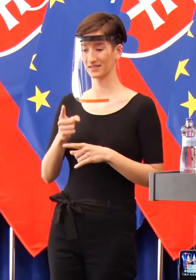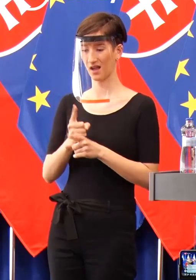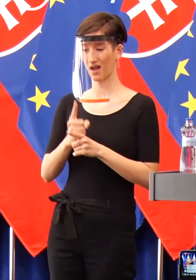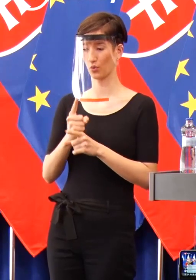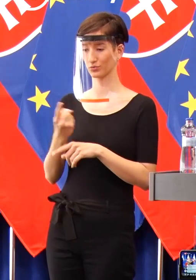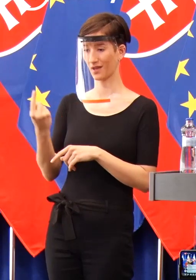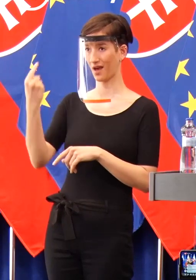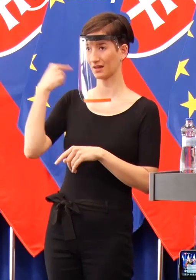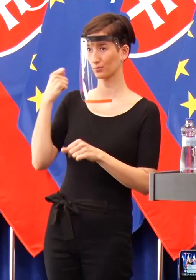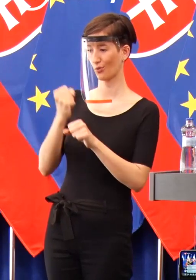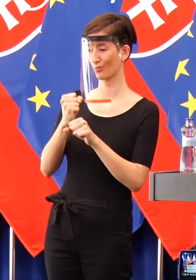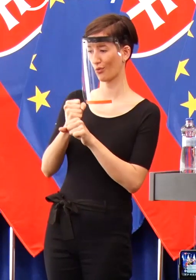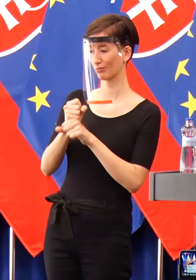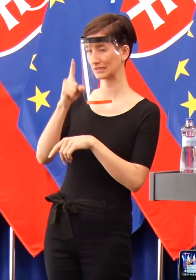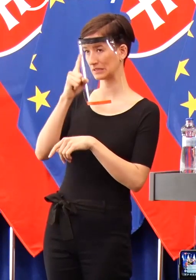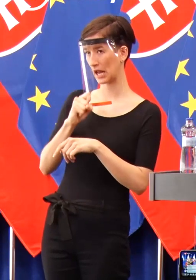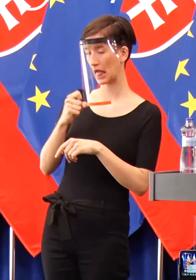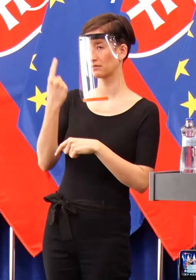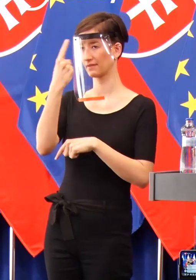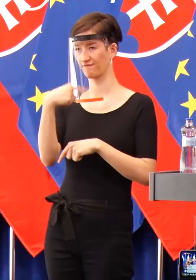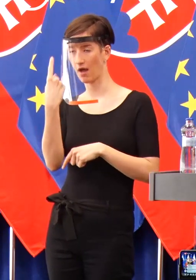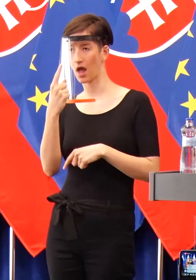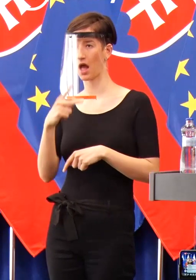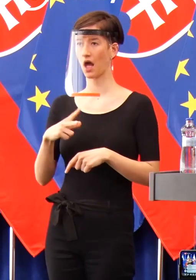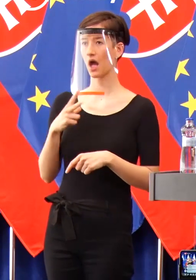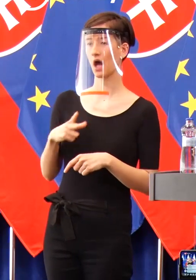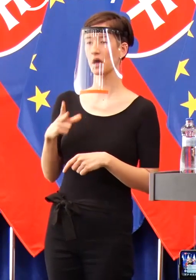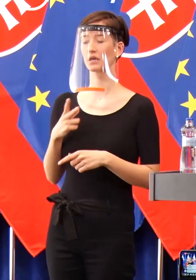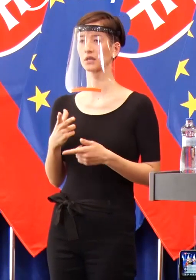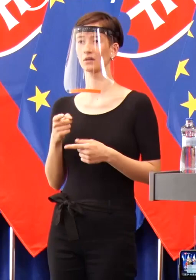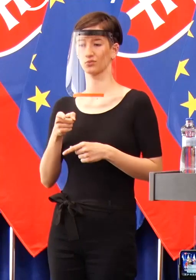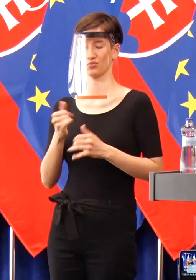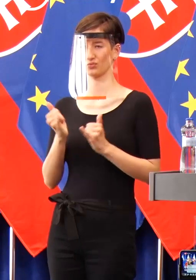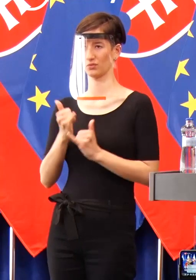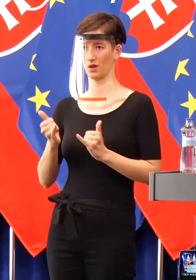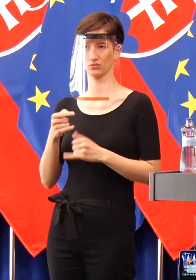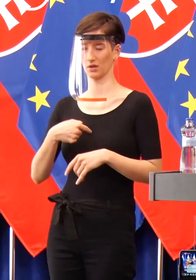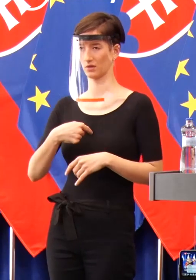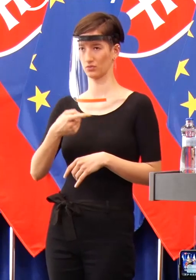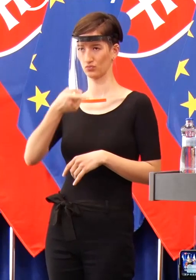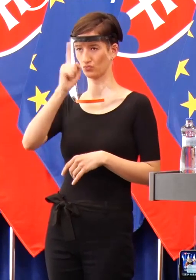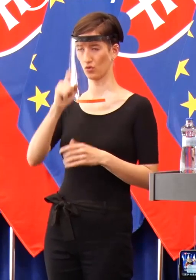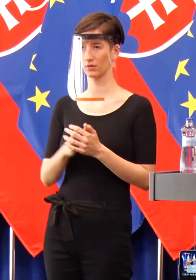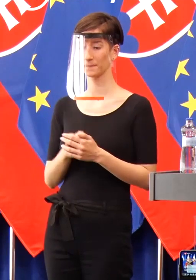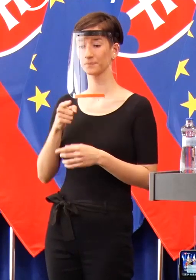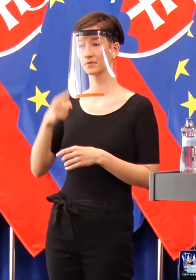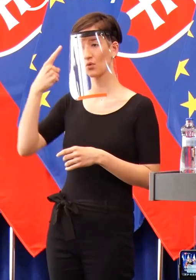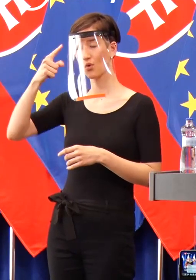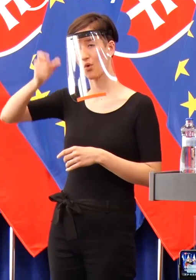ktorí vlastne tu v nedelu sedeli, epidemiológov, infektológom, verejným zdravotníkom, ktorí povedali, že toto opatrenie musíme urobiť,